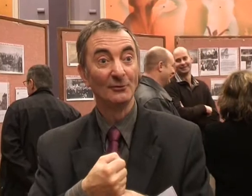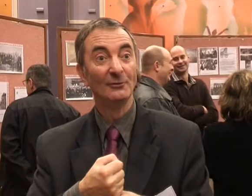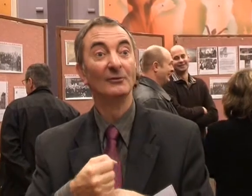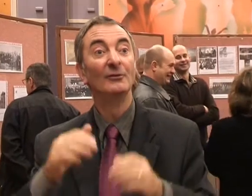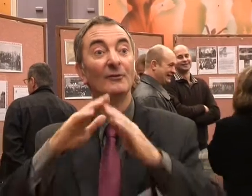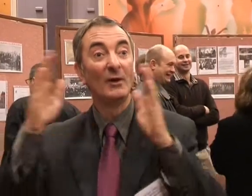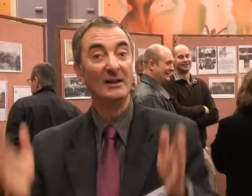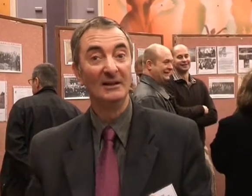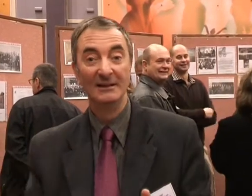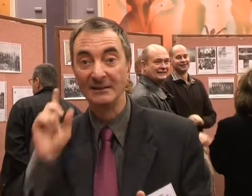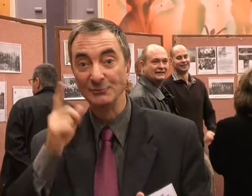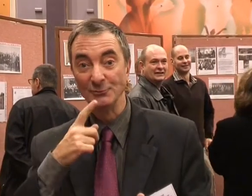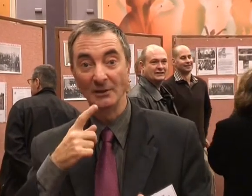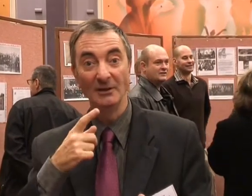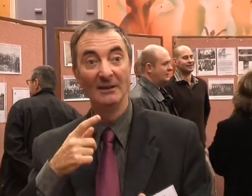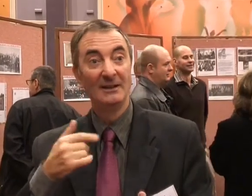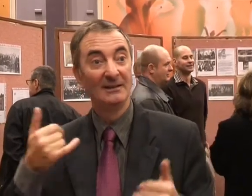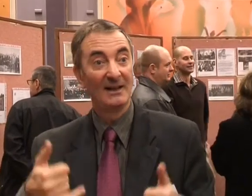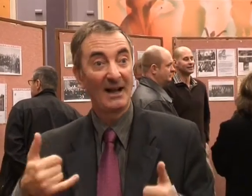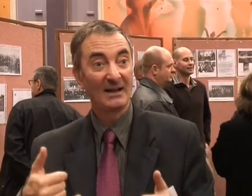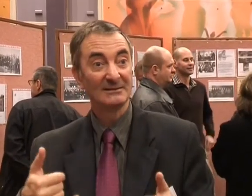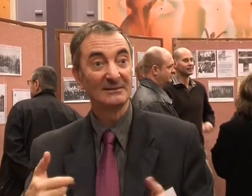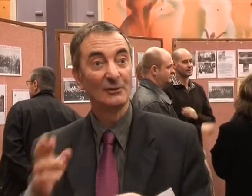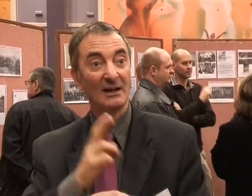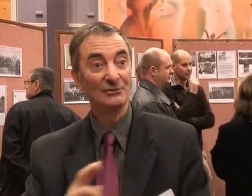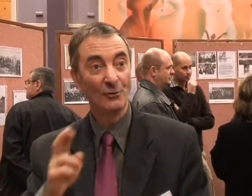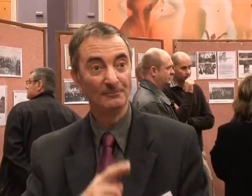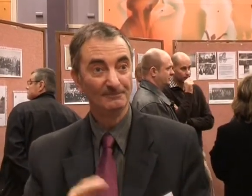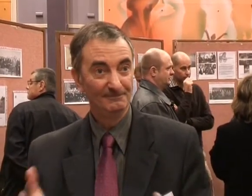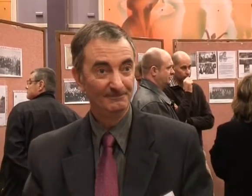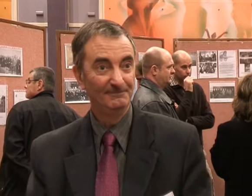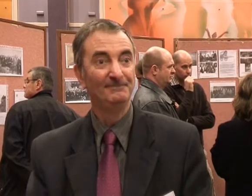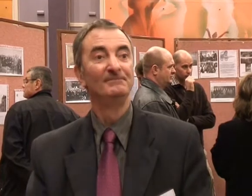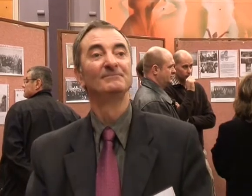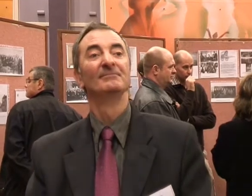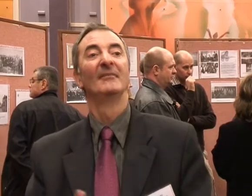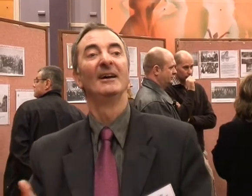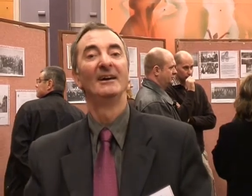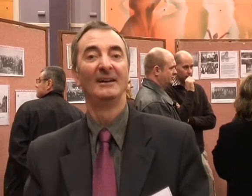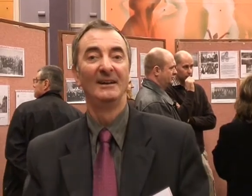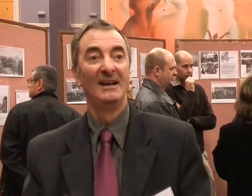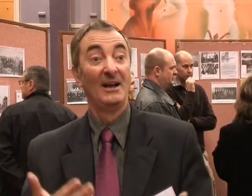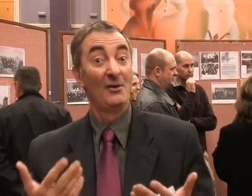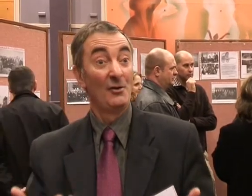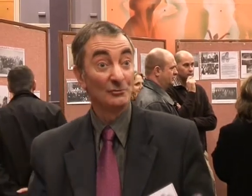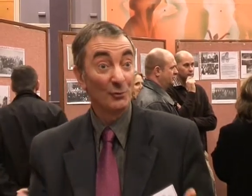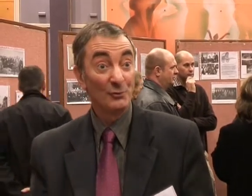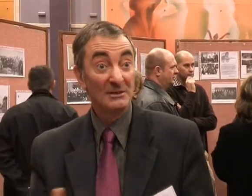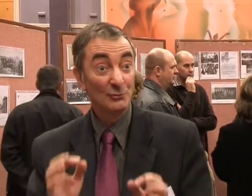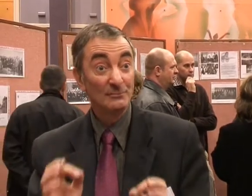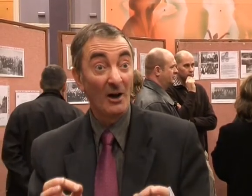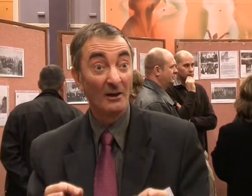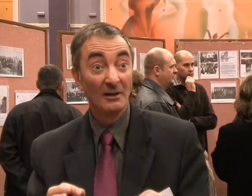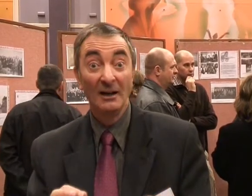La maison des Sourds du Pas-de-Calais, ici pour la région, c'est sa création. Et aujourd'hui, justement,